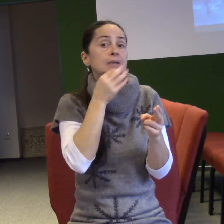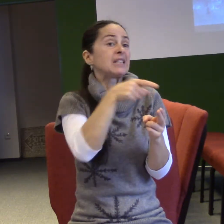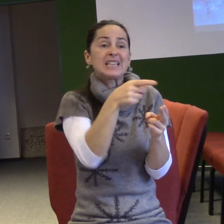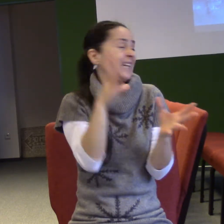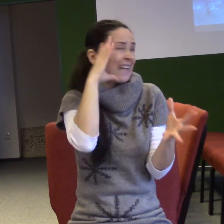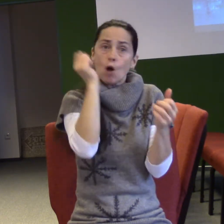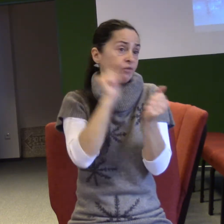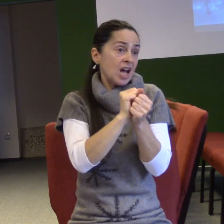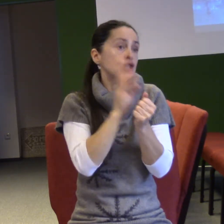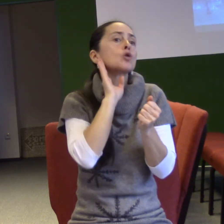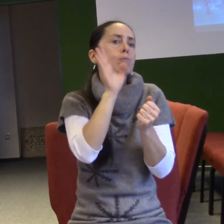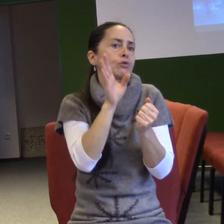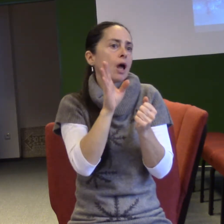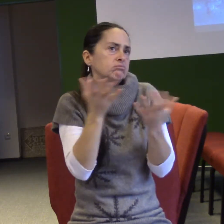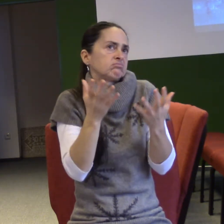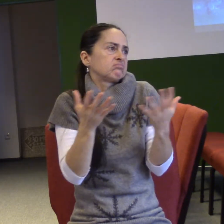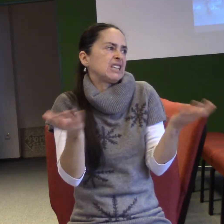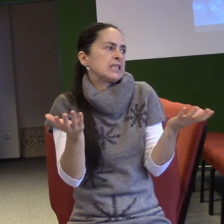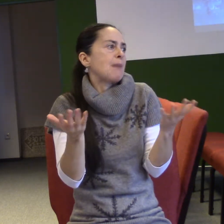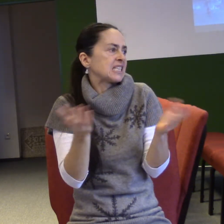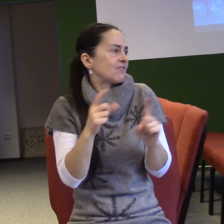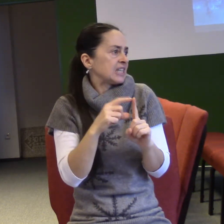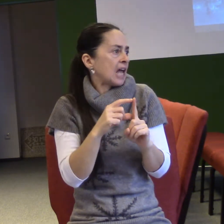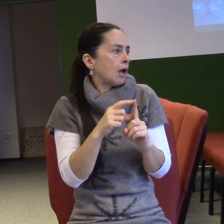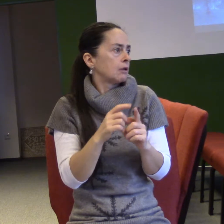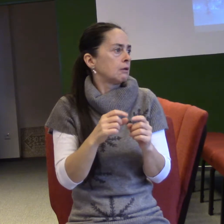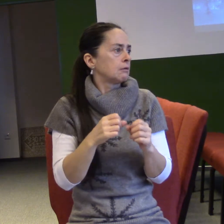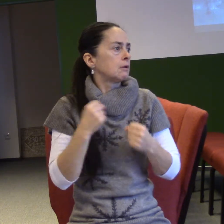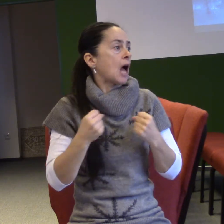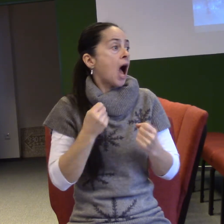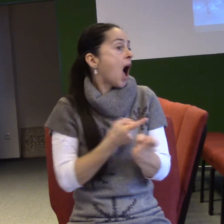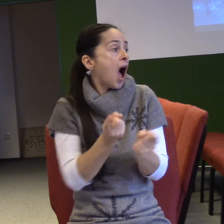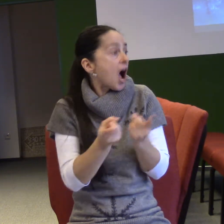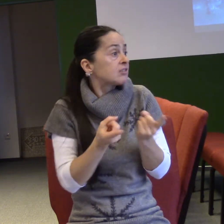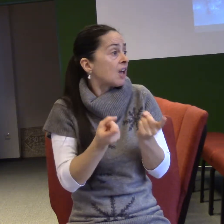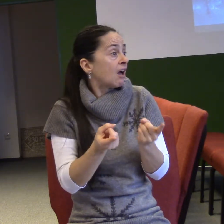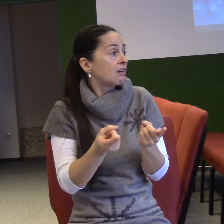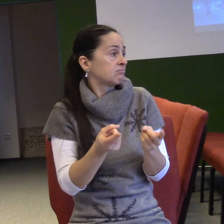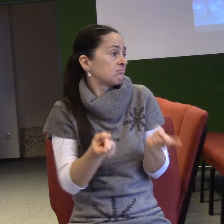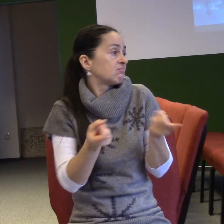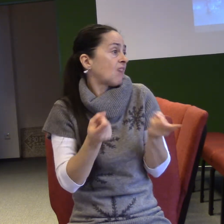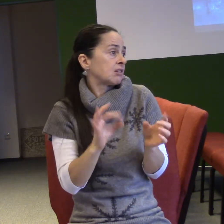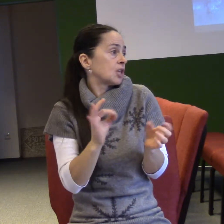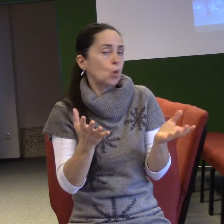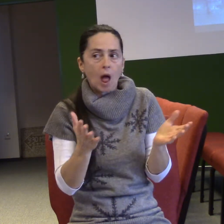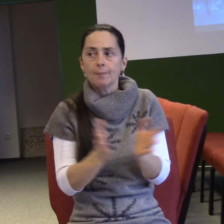víra, kamarádí s aktivitou a vede k radosti, víra, aktivita, aktivní víra.